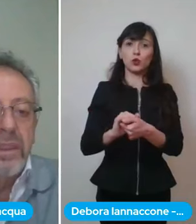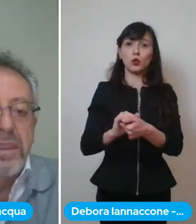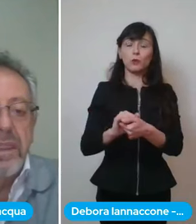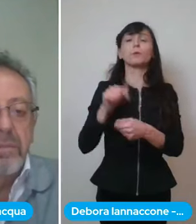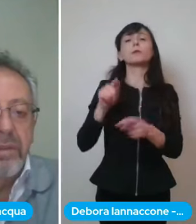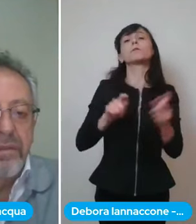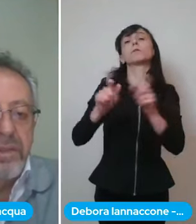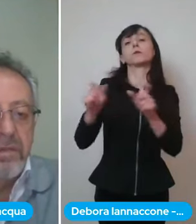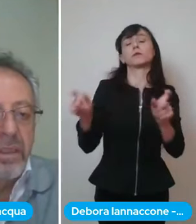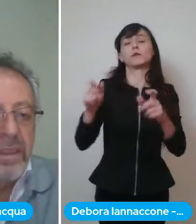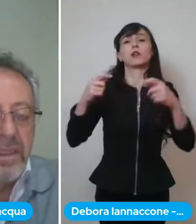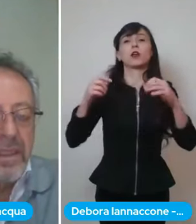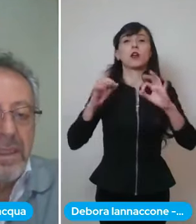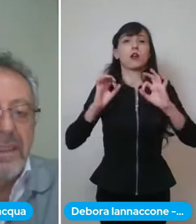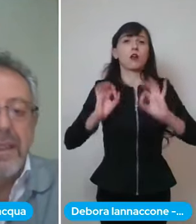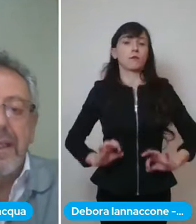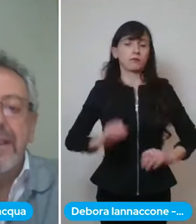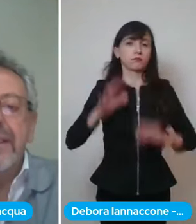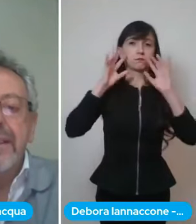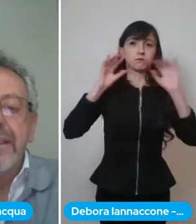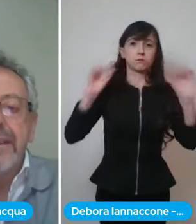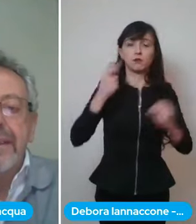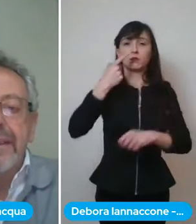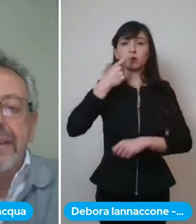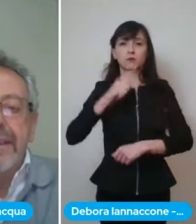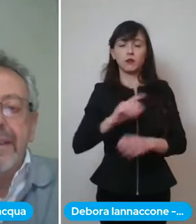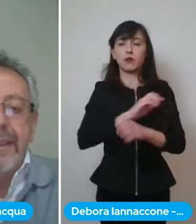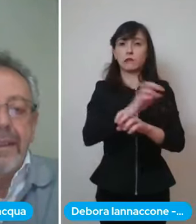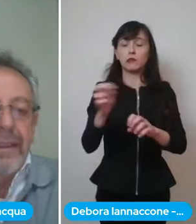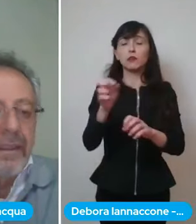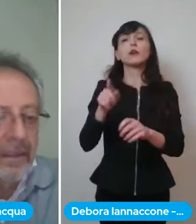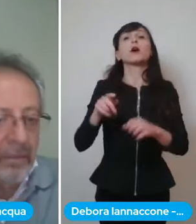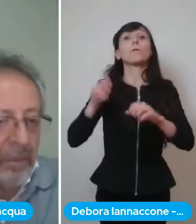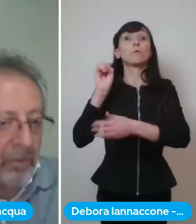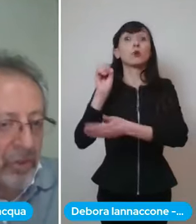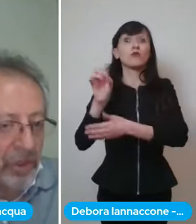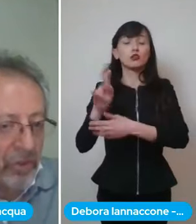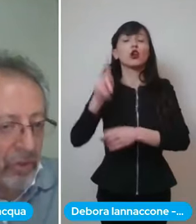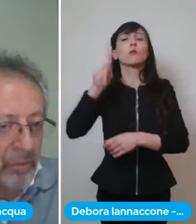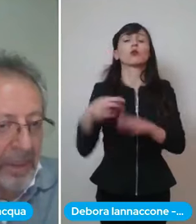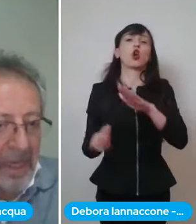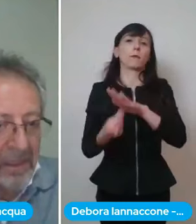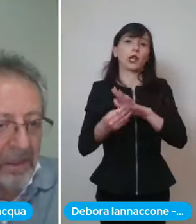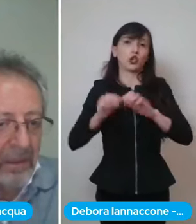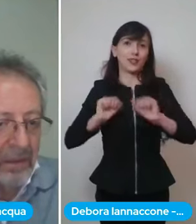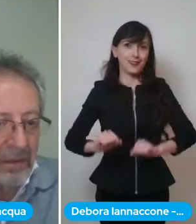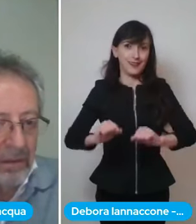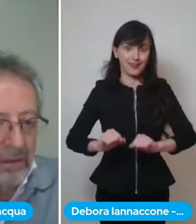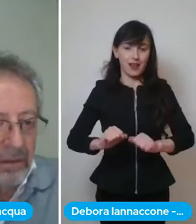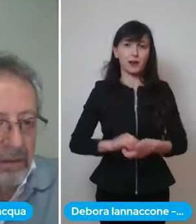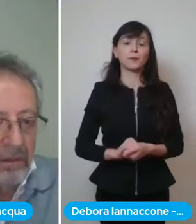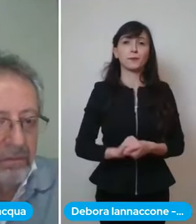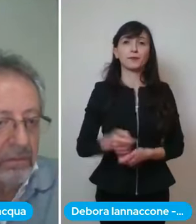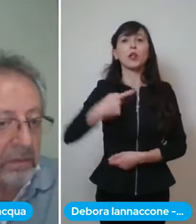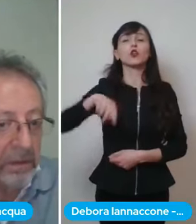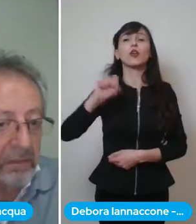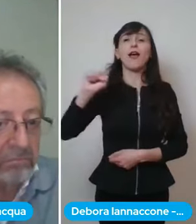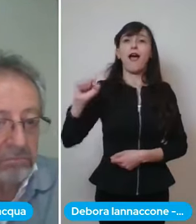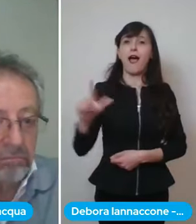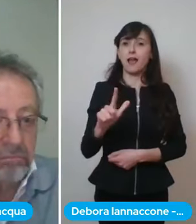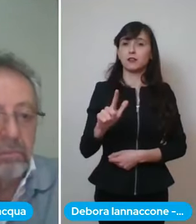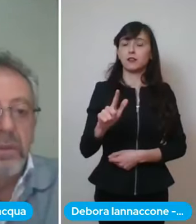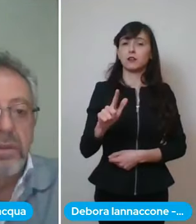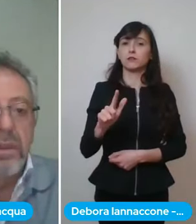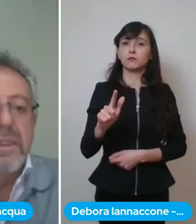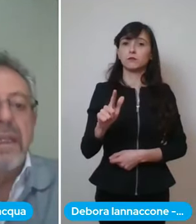dell'ordine sia i professori sia i sanitari e abbiamo deciso come ASLE forse